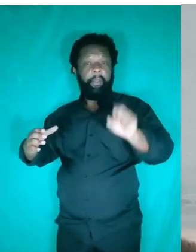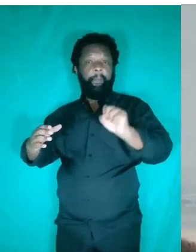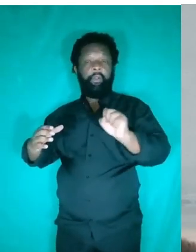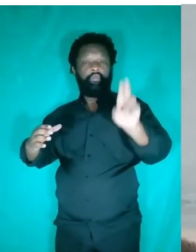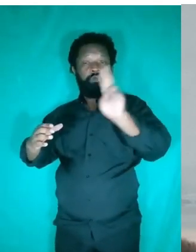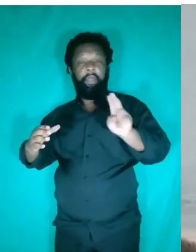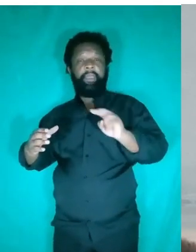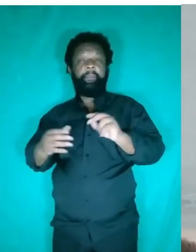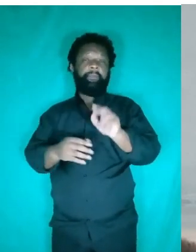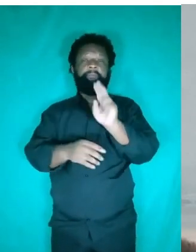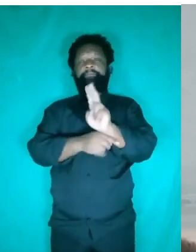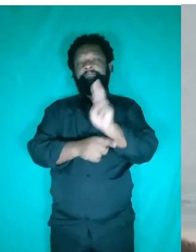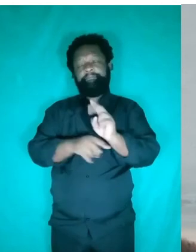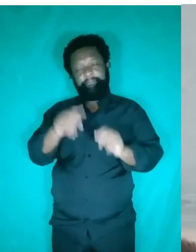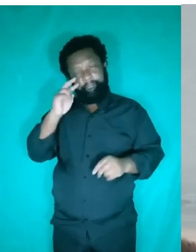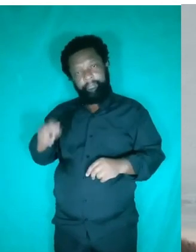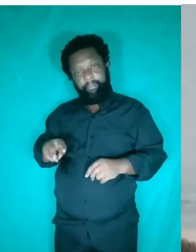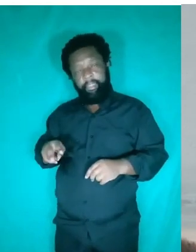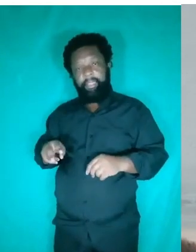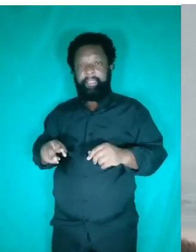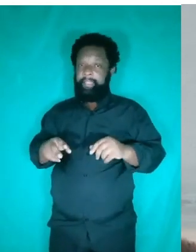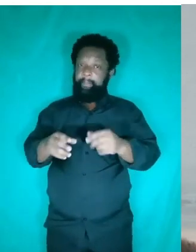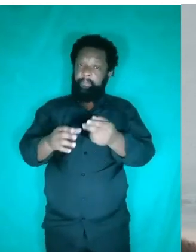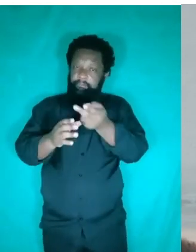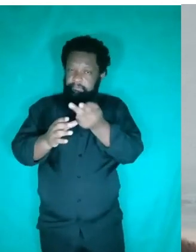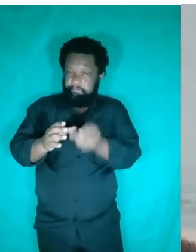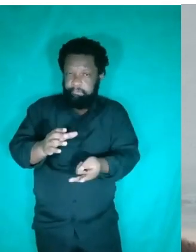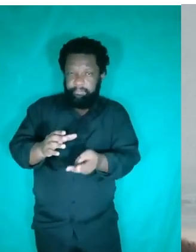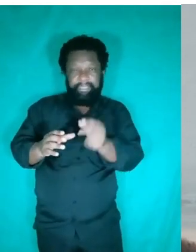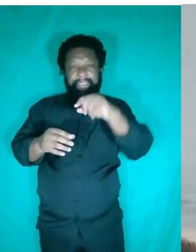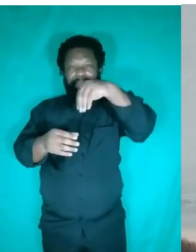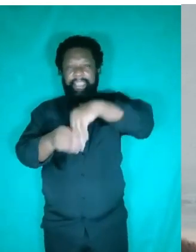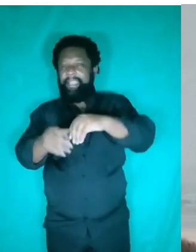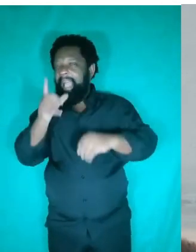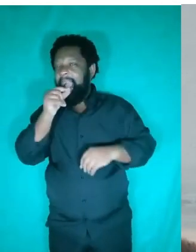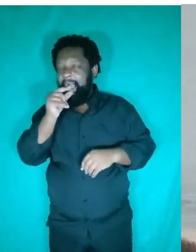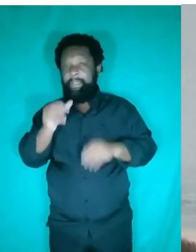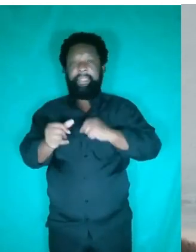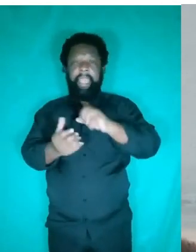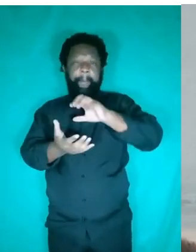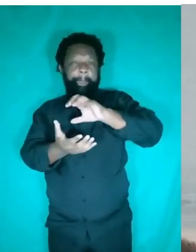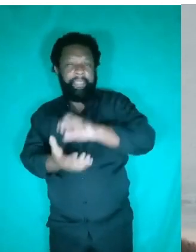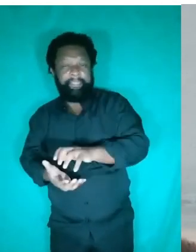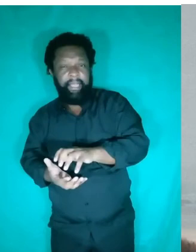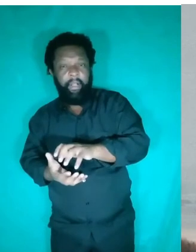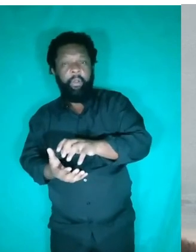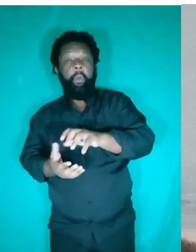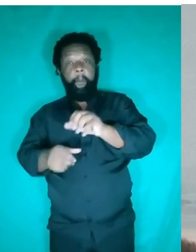essa argumentação. Um corpo que está mergulhado em água, a sua pressão varia com profundidade.